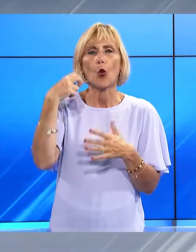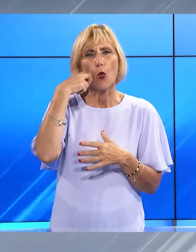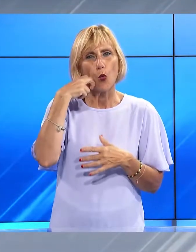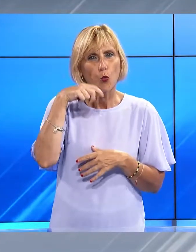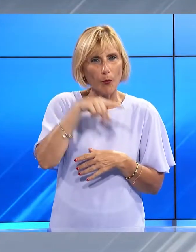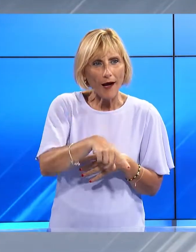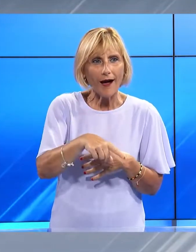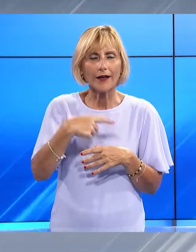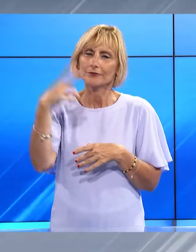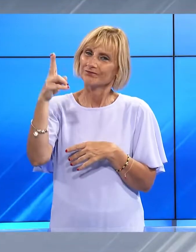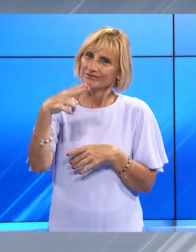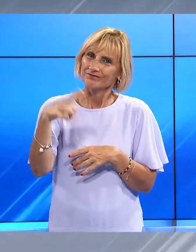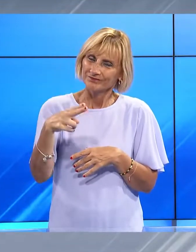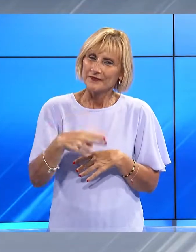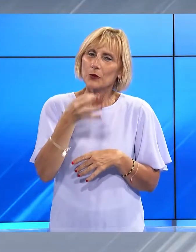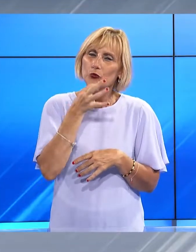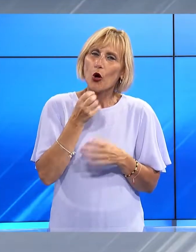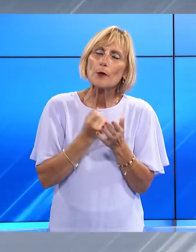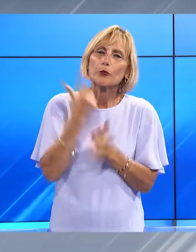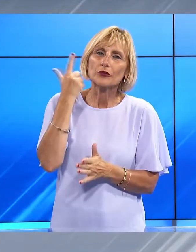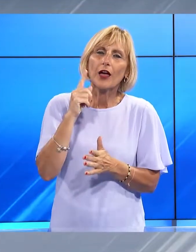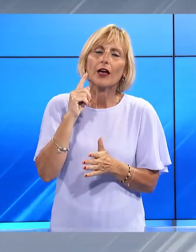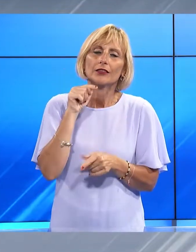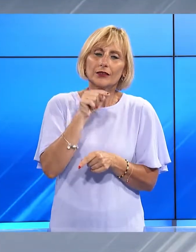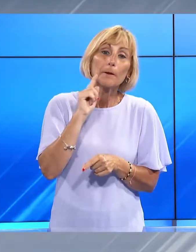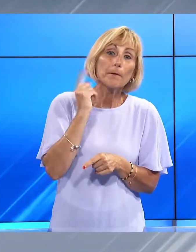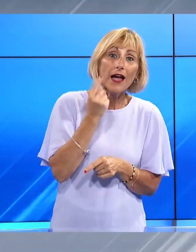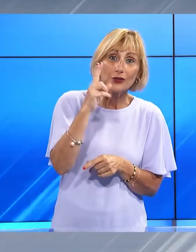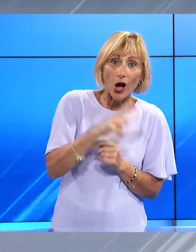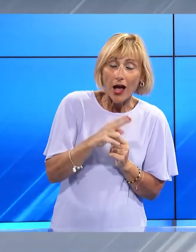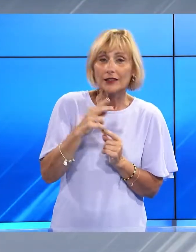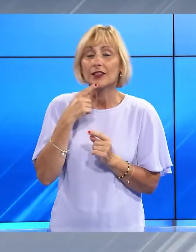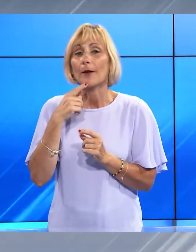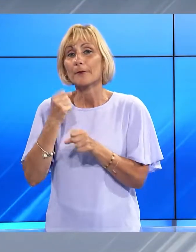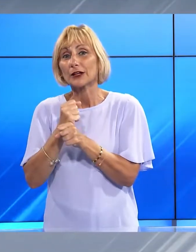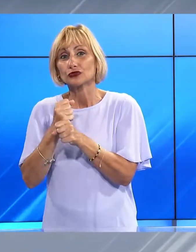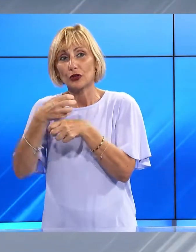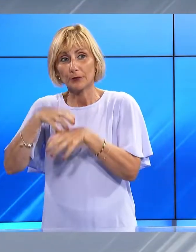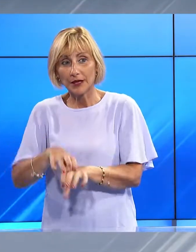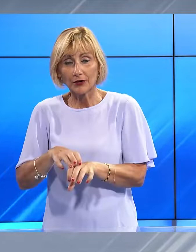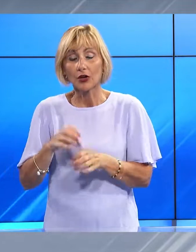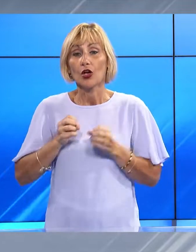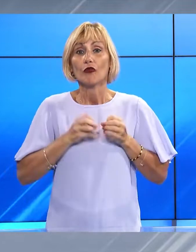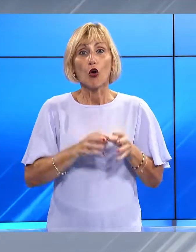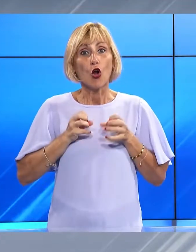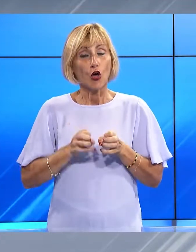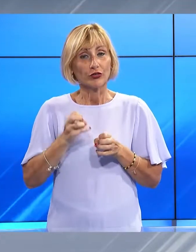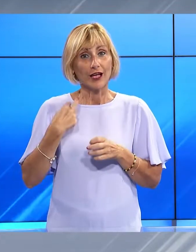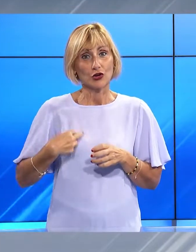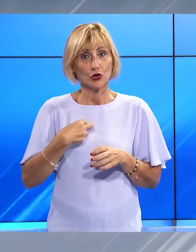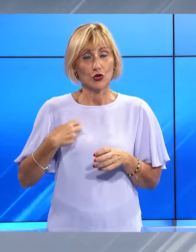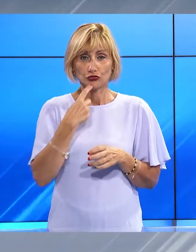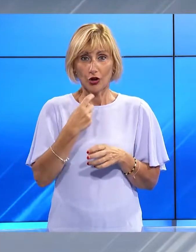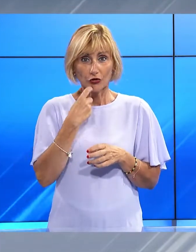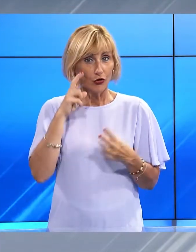essere più importanti di qualsiasi medicina. Con questo obiettivo i volontari della CRI hanno incontrato gli ospiti della struttura della villa